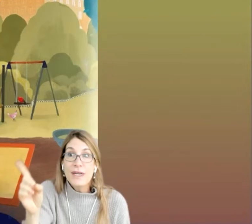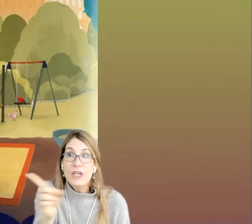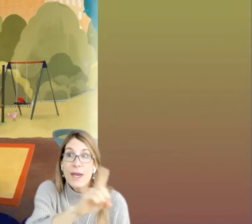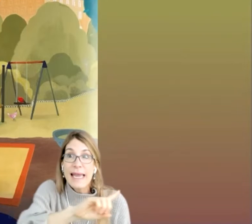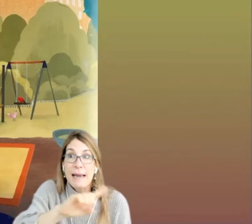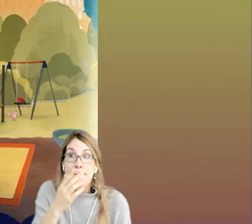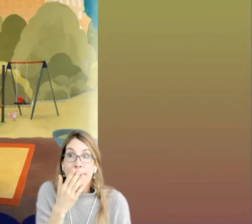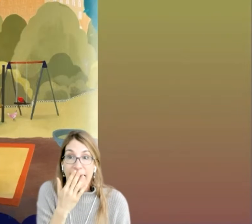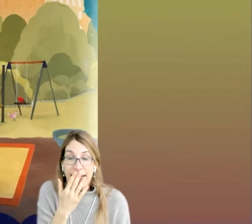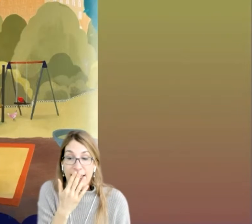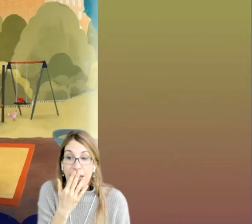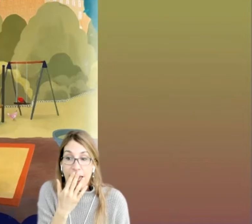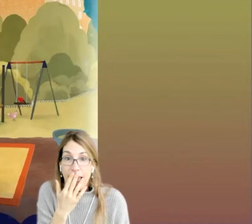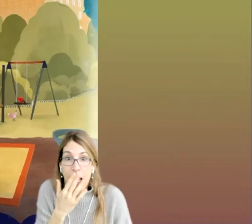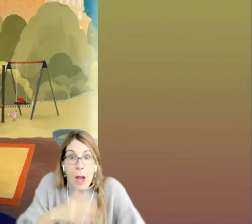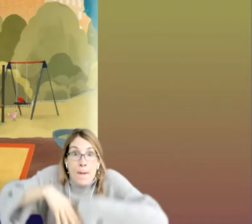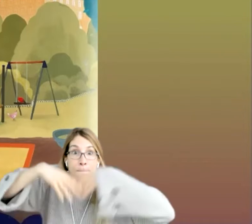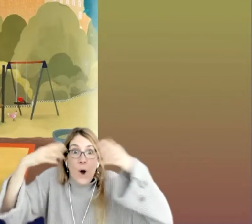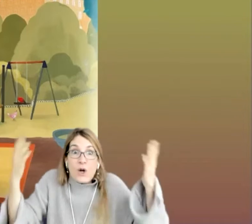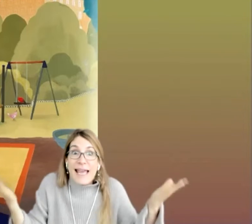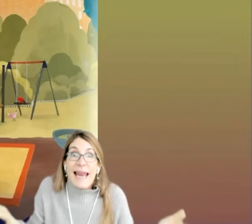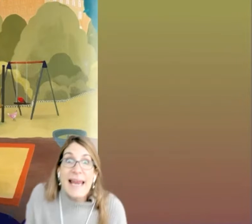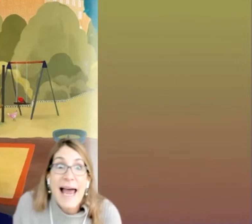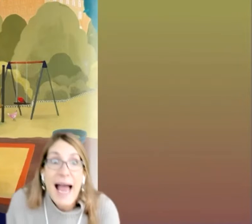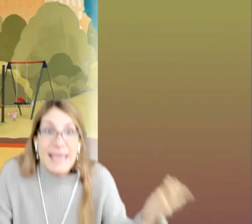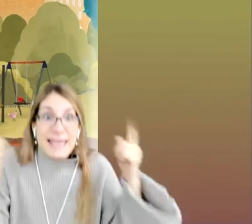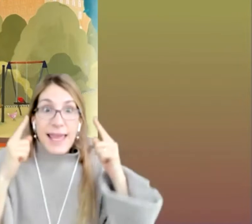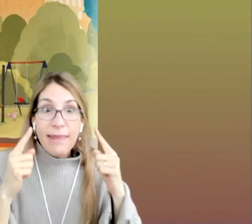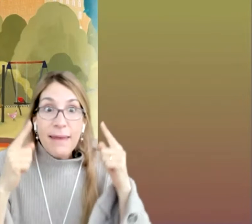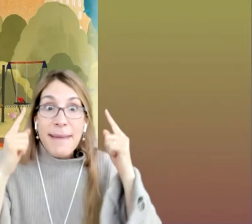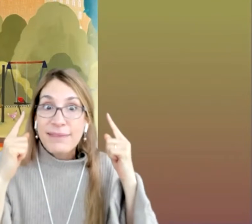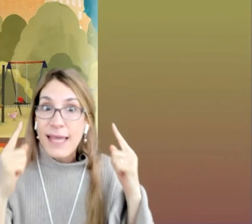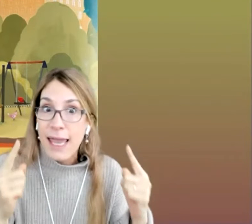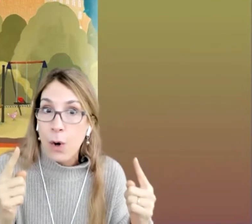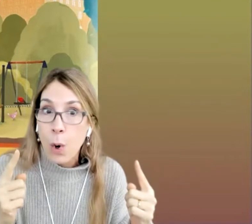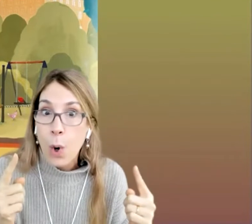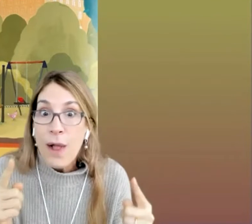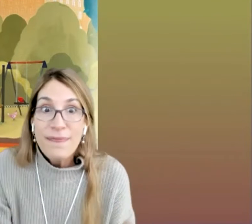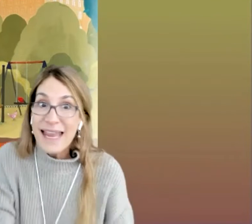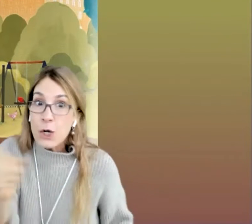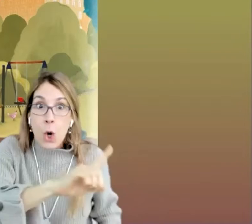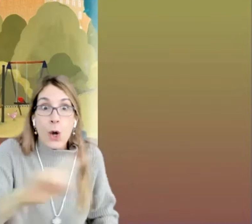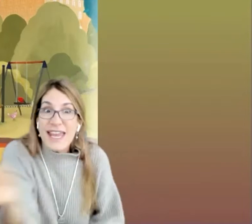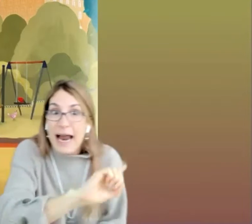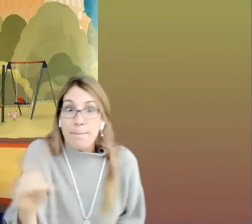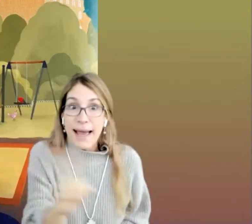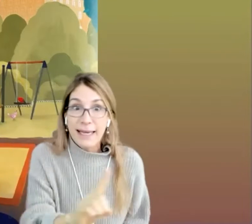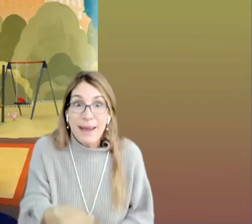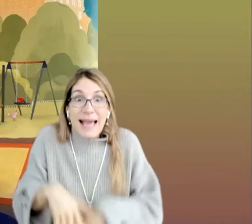niño en el parque, porque la idea de Mateo de no ir al parque para